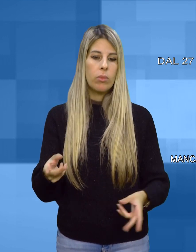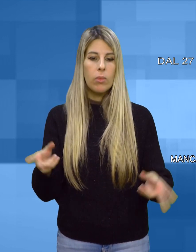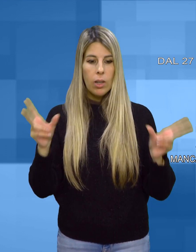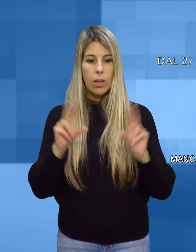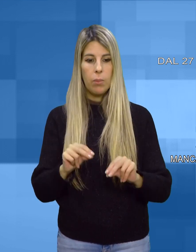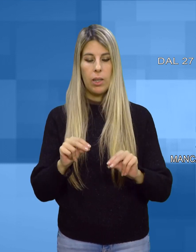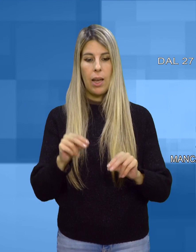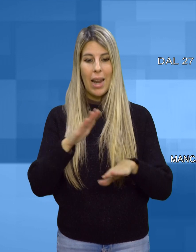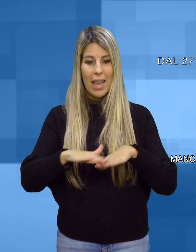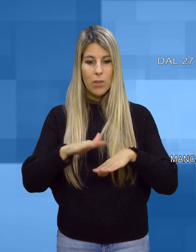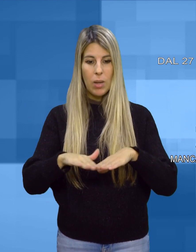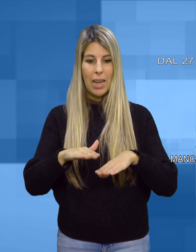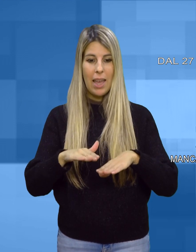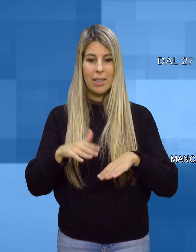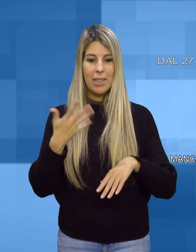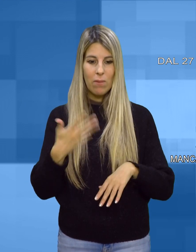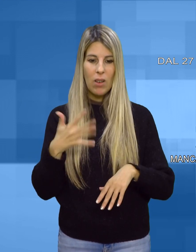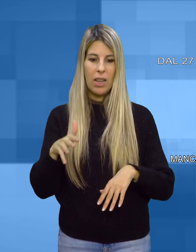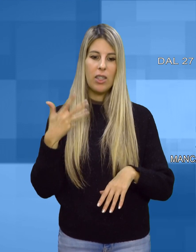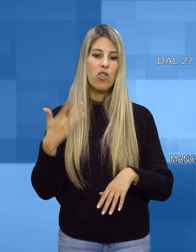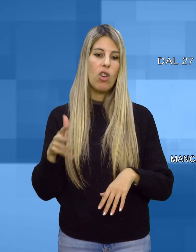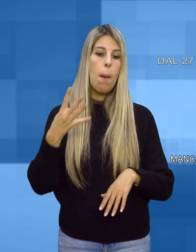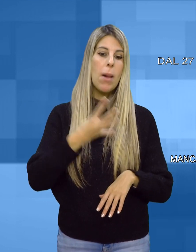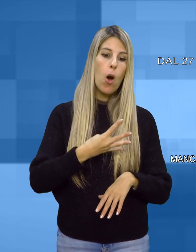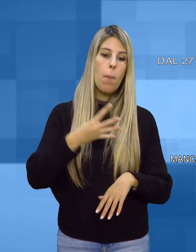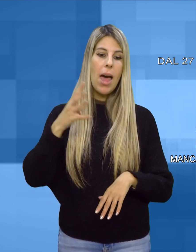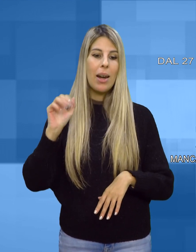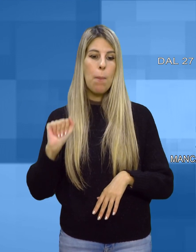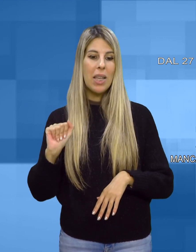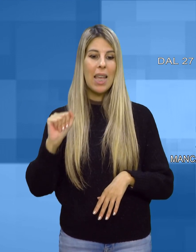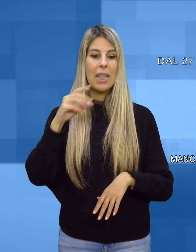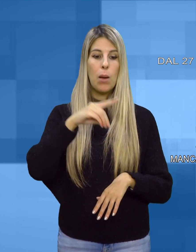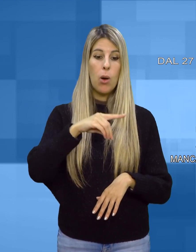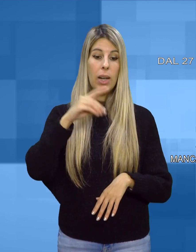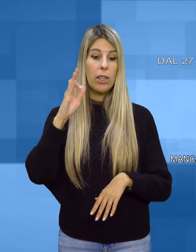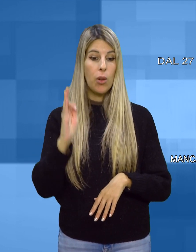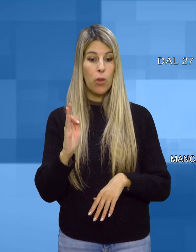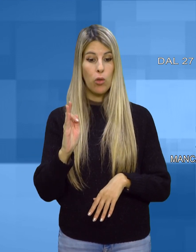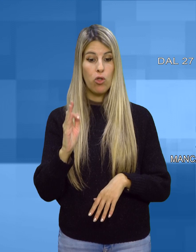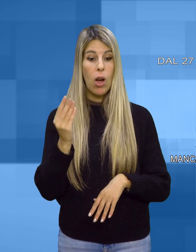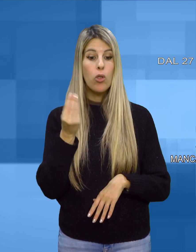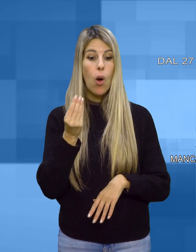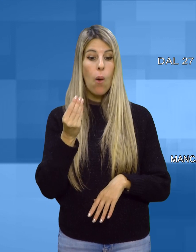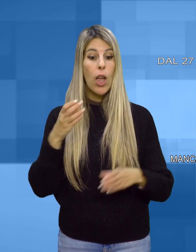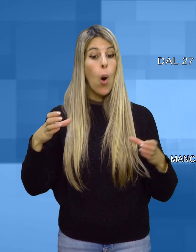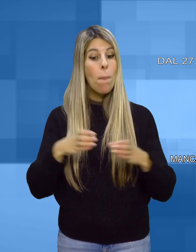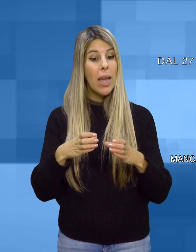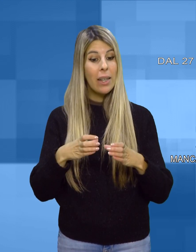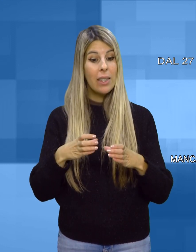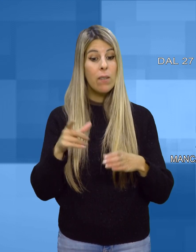e Fordongianus dove cooperative con addetti professionalizzati garantiscono ogni giorno l'apertura dei siti